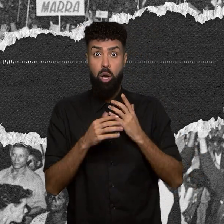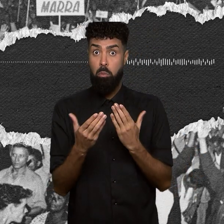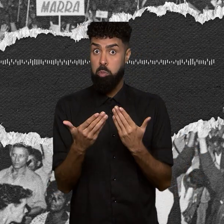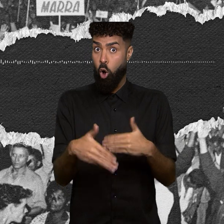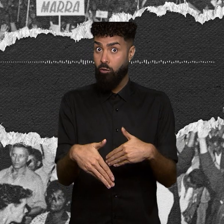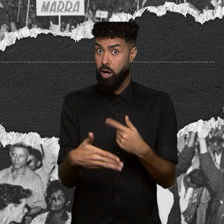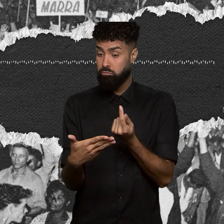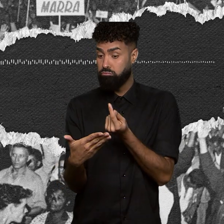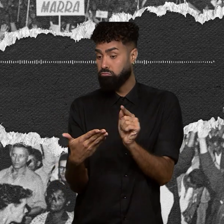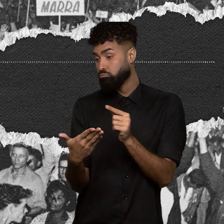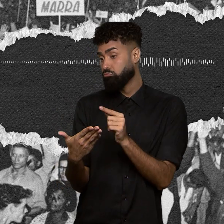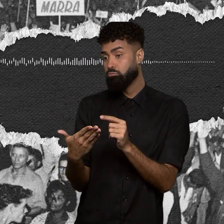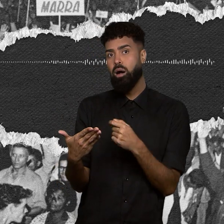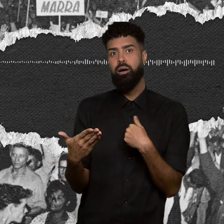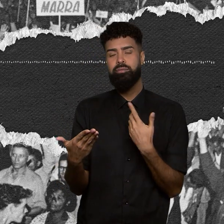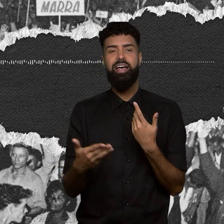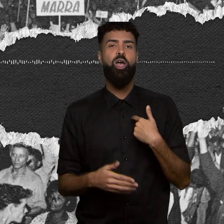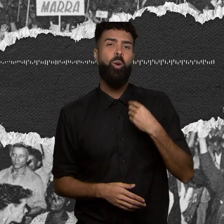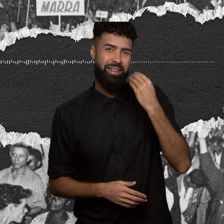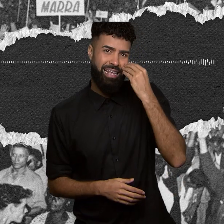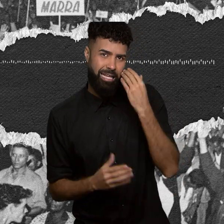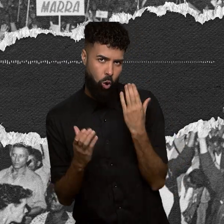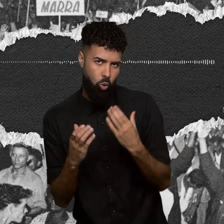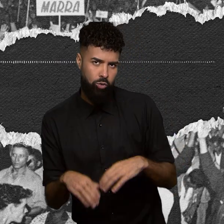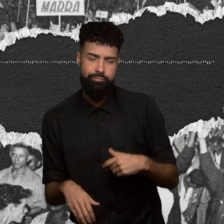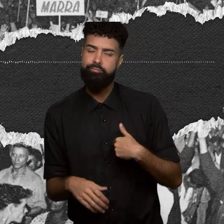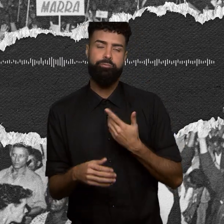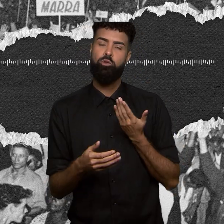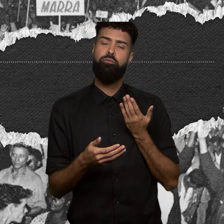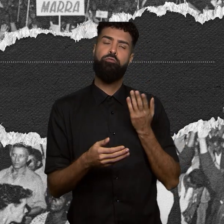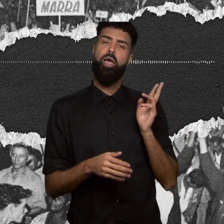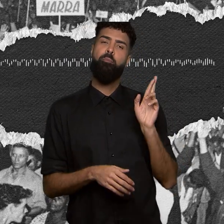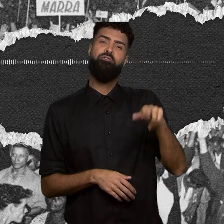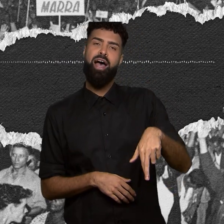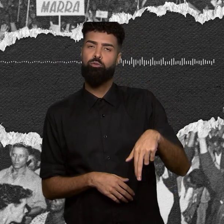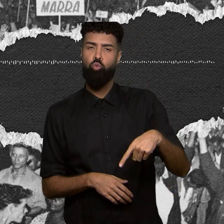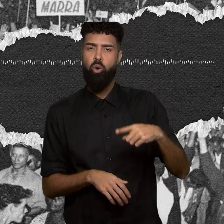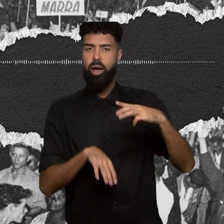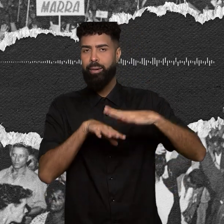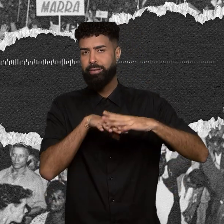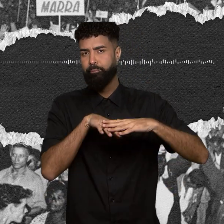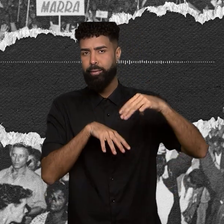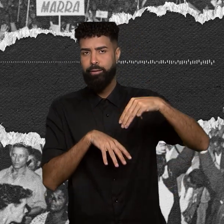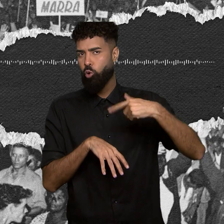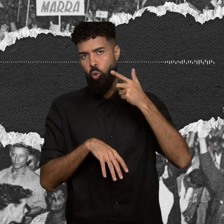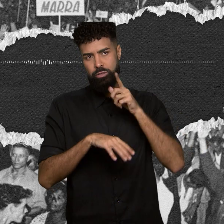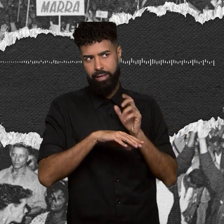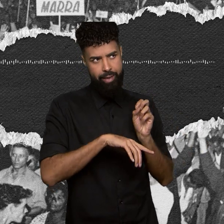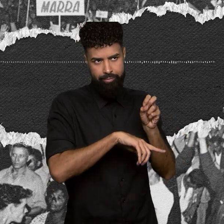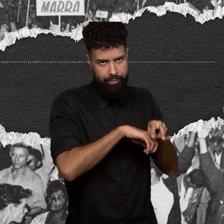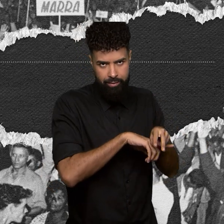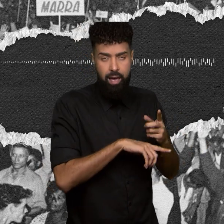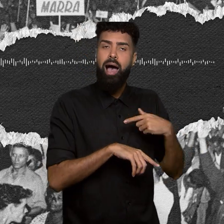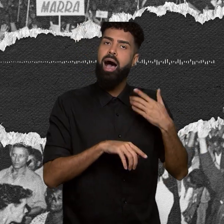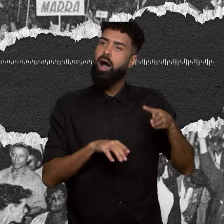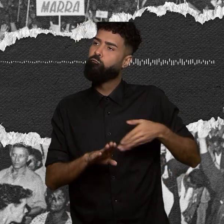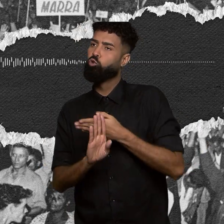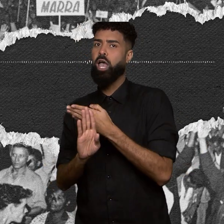Aí eu tentei o concurso, fui reprovada em matemática, não consegui entrar. Fui estudar em uma escola particular privada, colégio